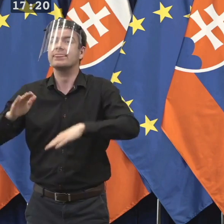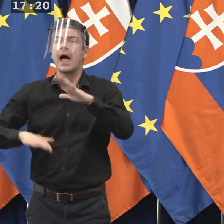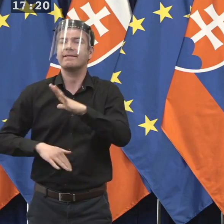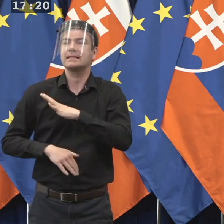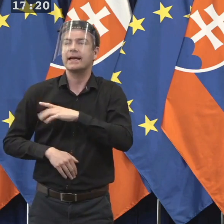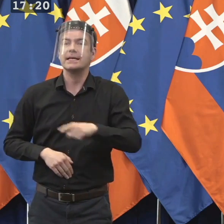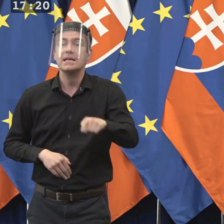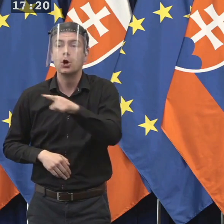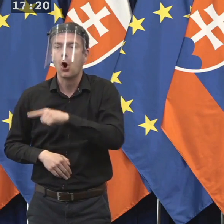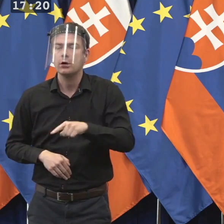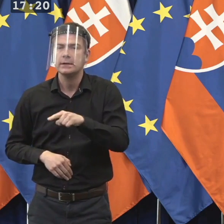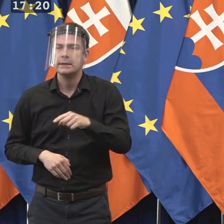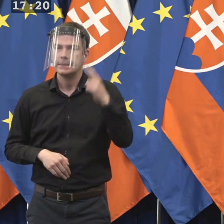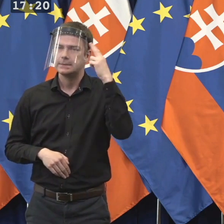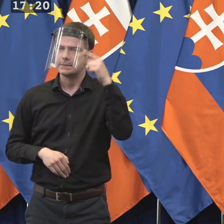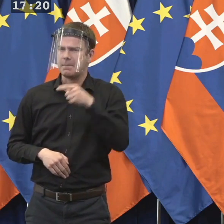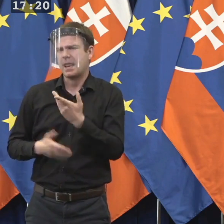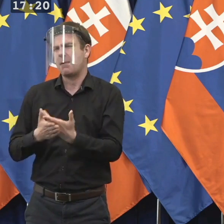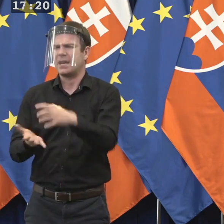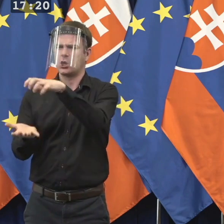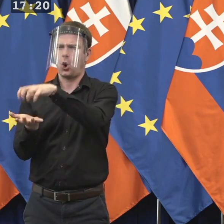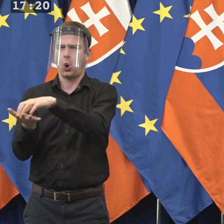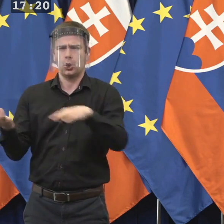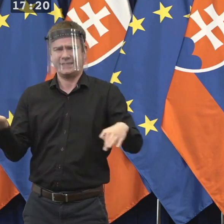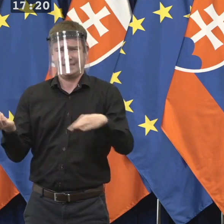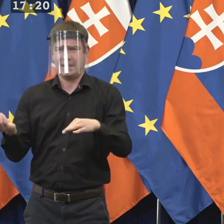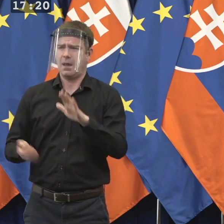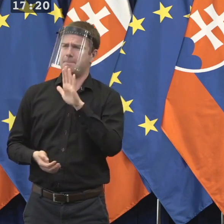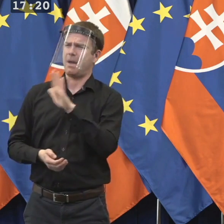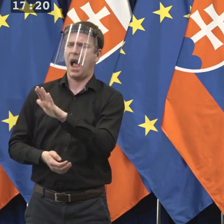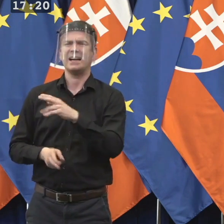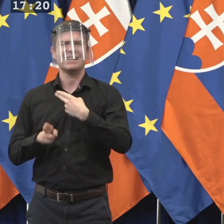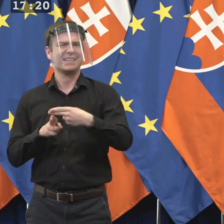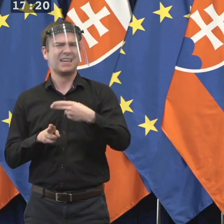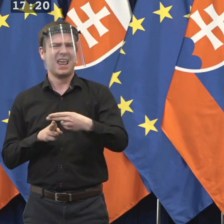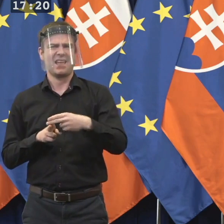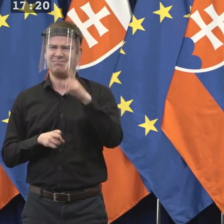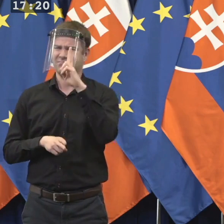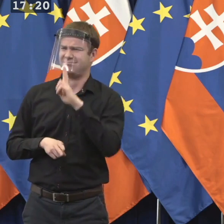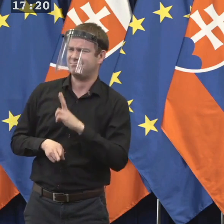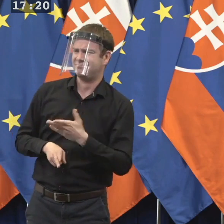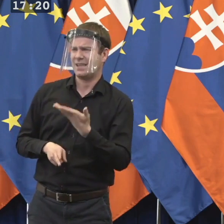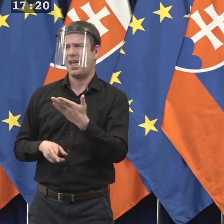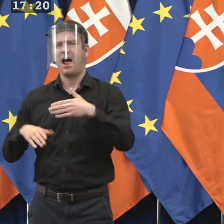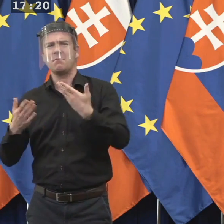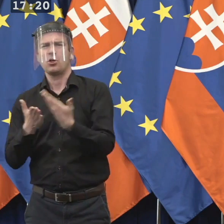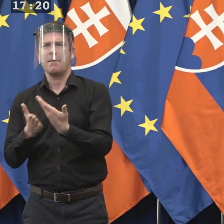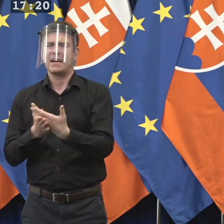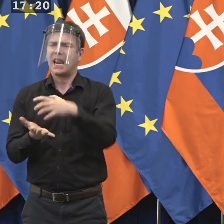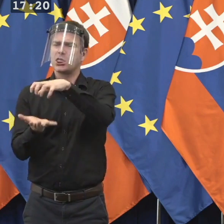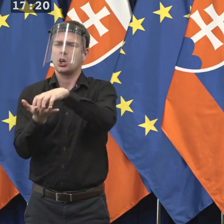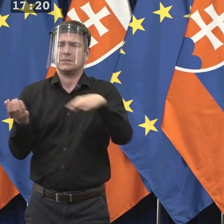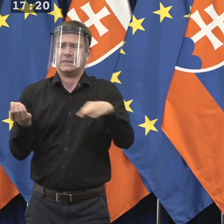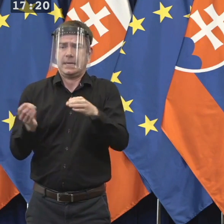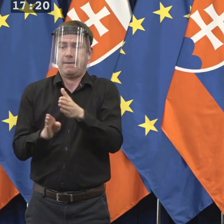povedzme si, taký najnižší nejaký hygienický štandard, prípadne sú najbližšie pri nejakom inom obydli a mohol by sa